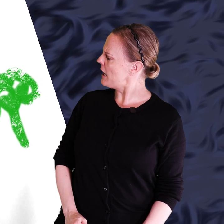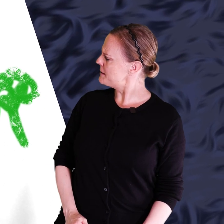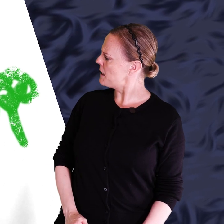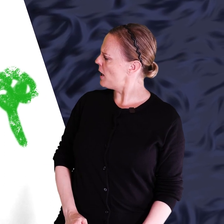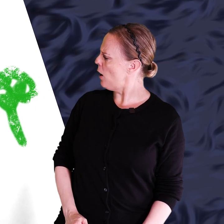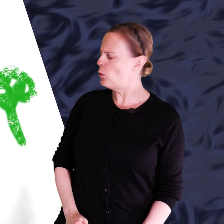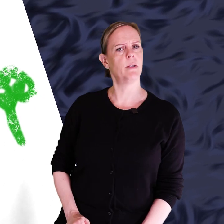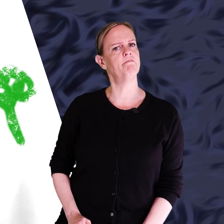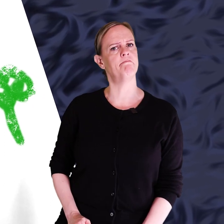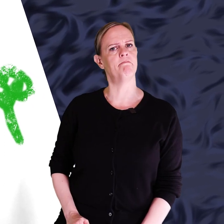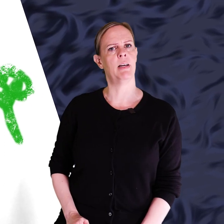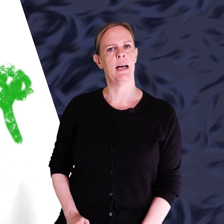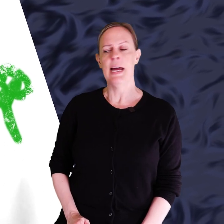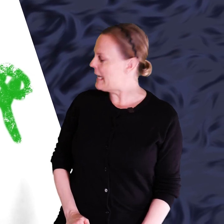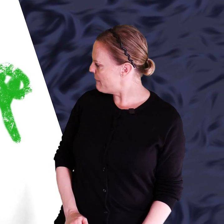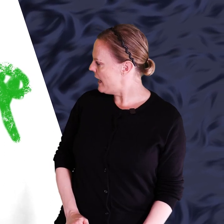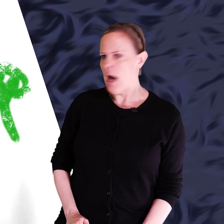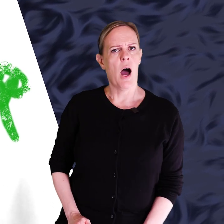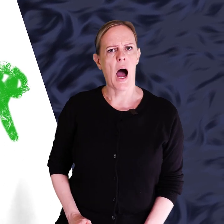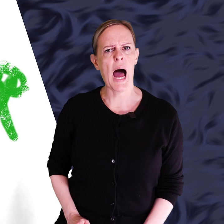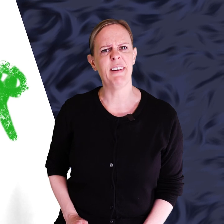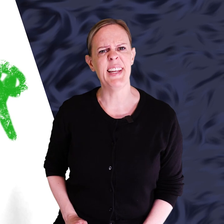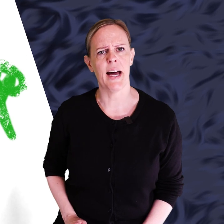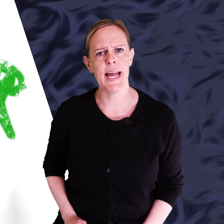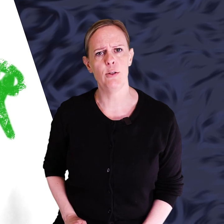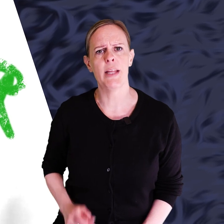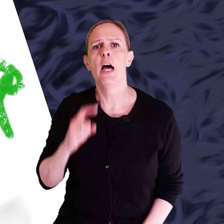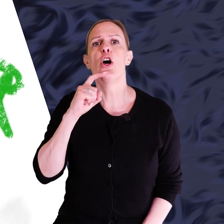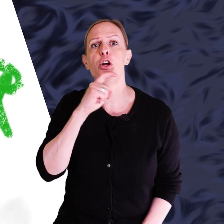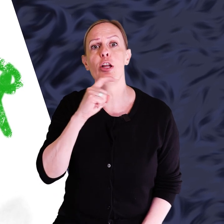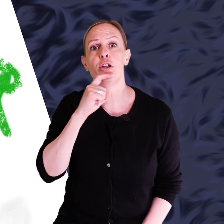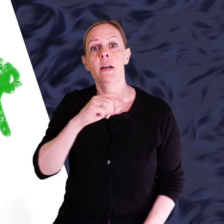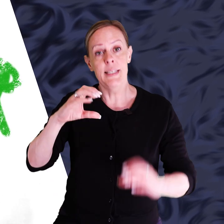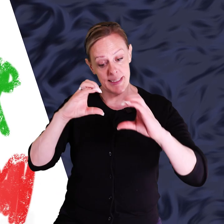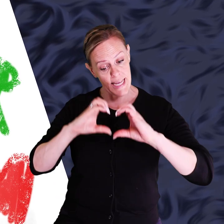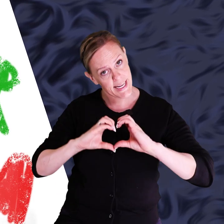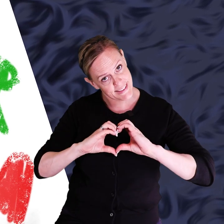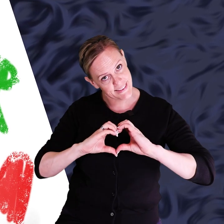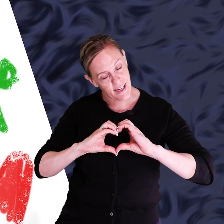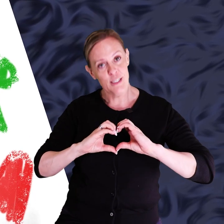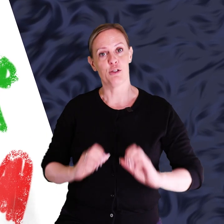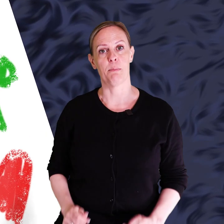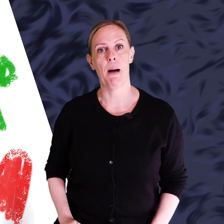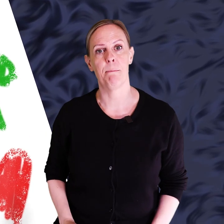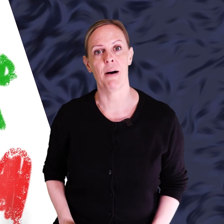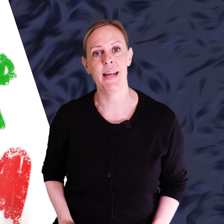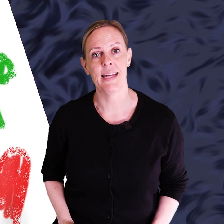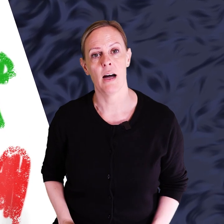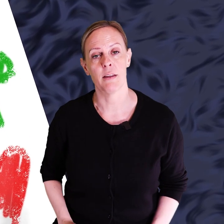ganska bra ut. Nej men han ritar ännu ett rött hjärta så att pappa vet att